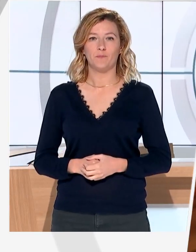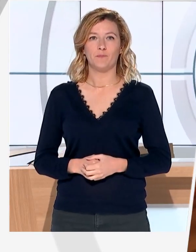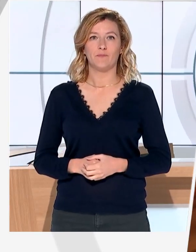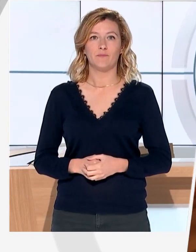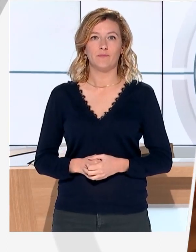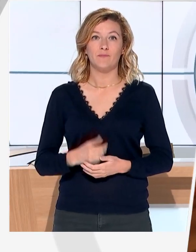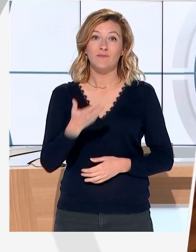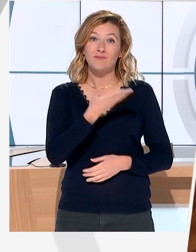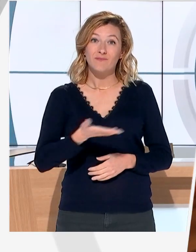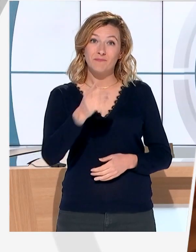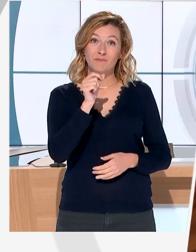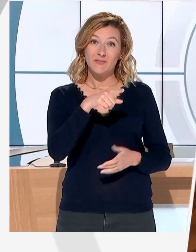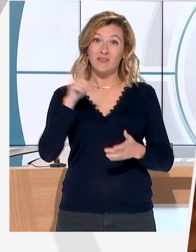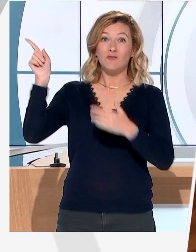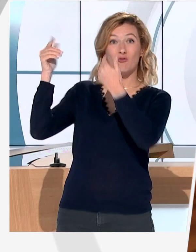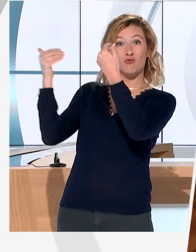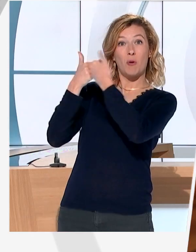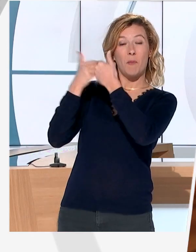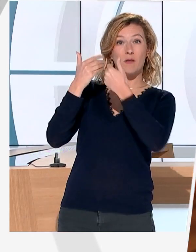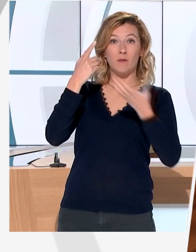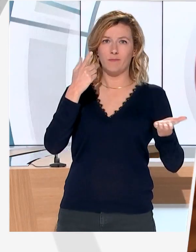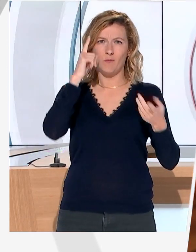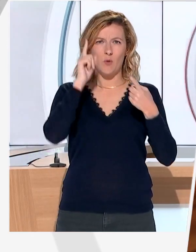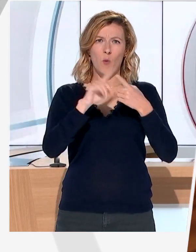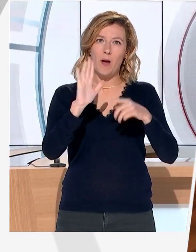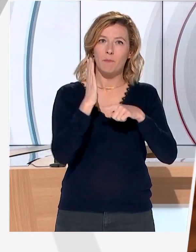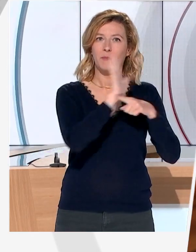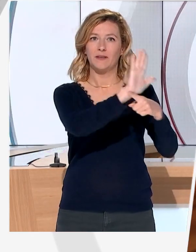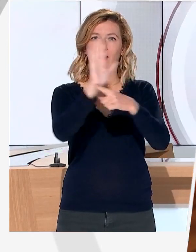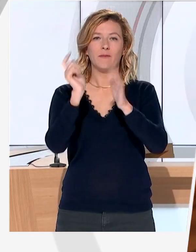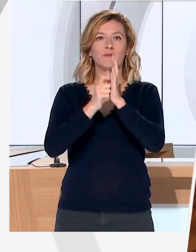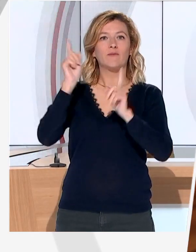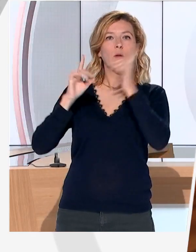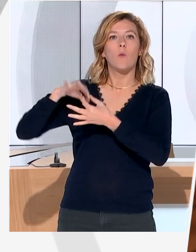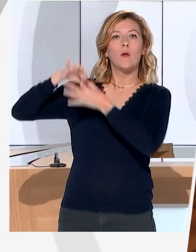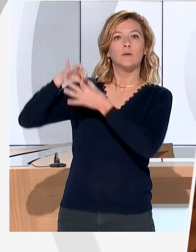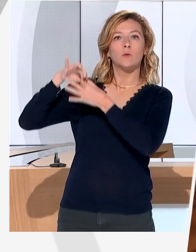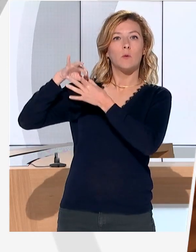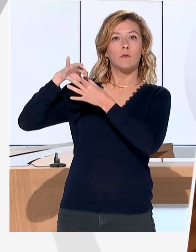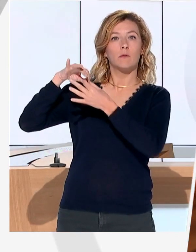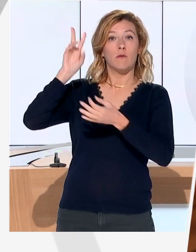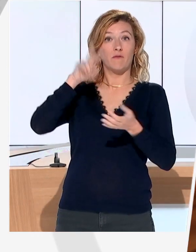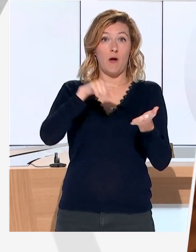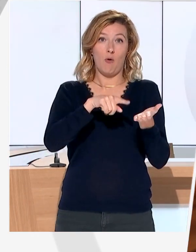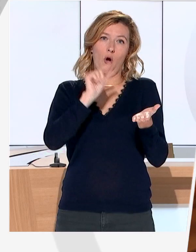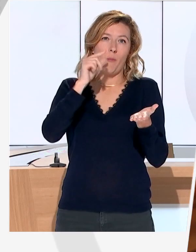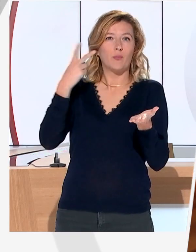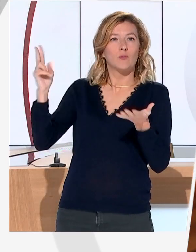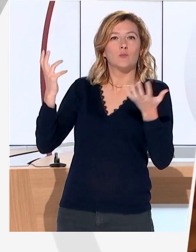occasion et la présenter lors des ostentions. En fait, c'était un peu son souhait. Et donc valoriser en même